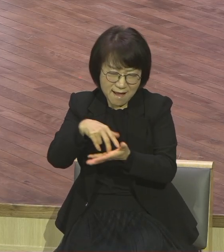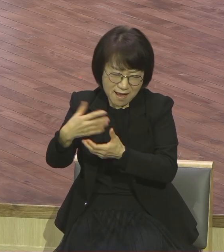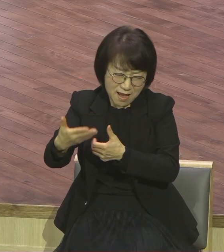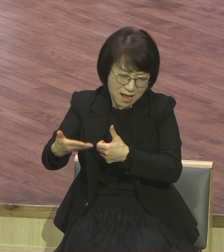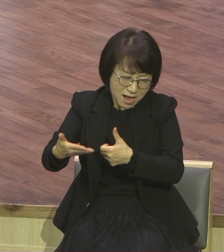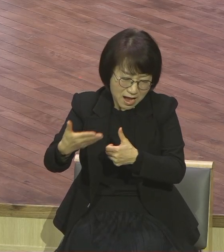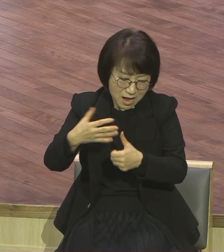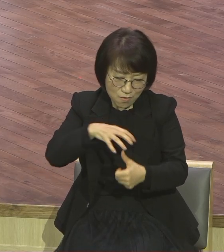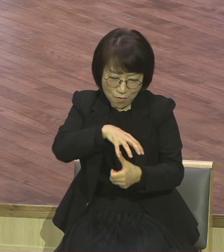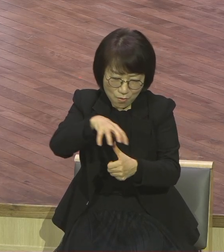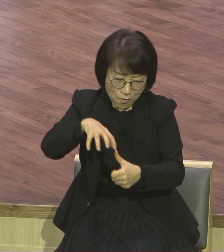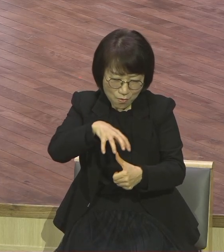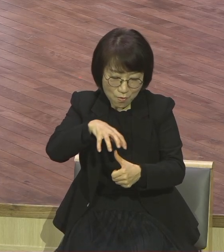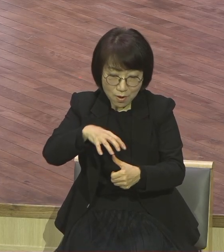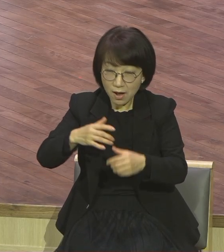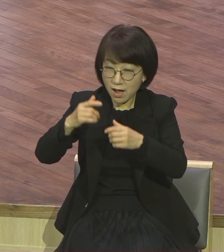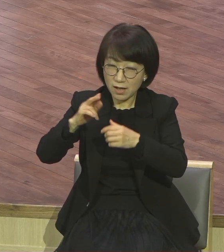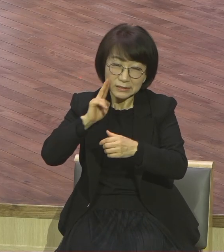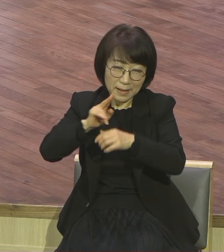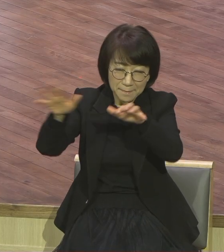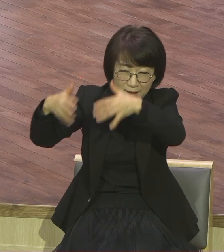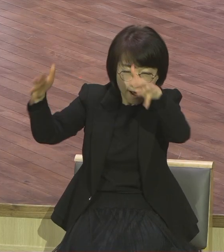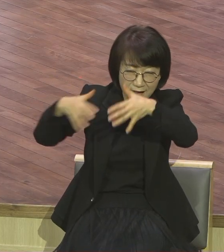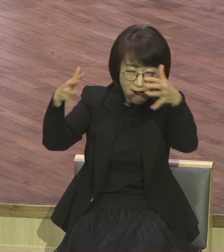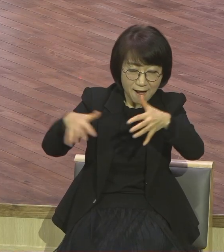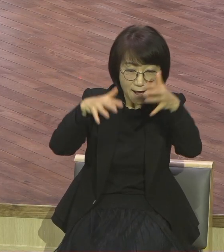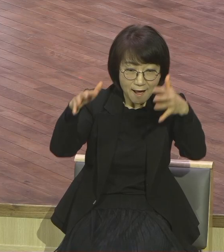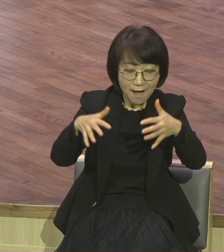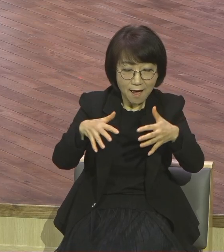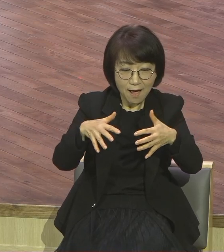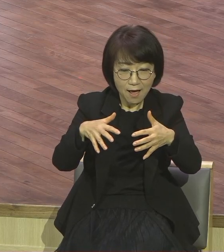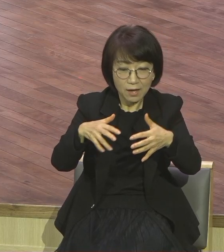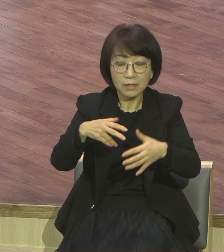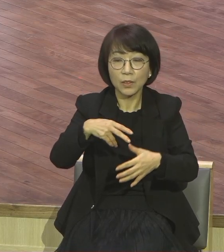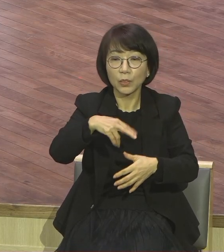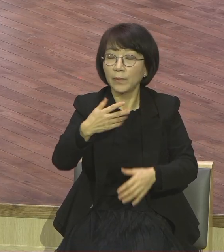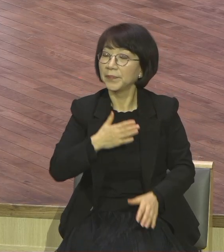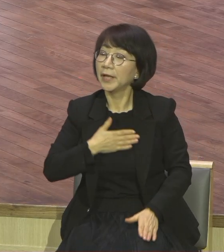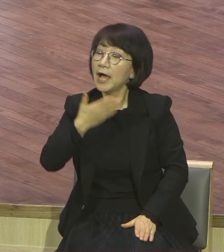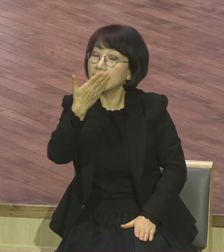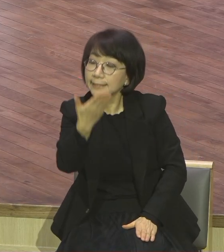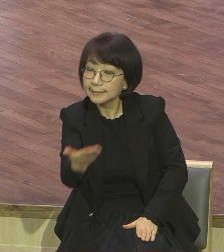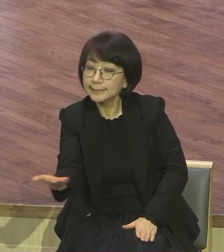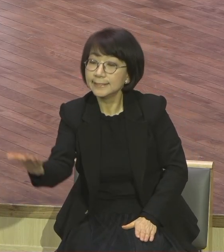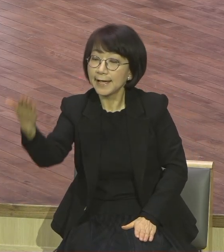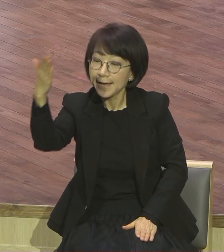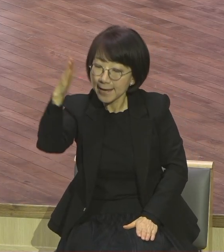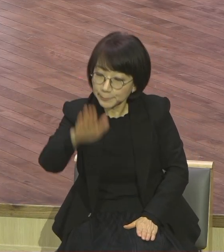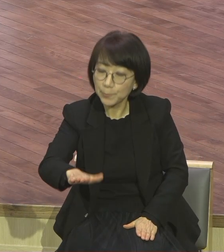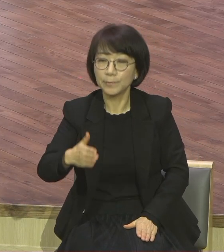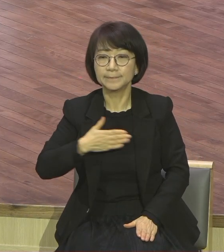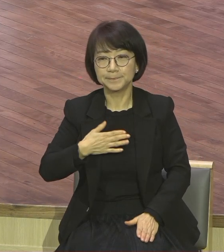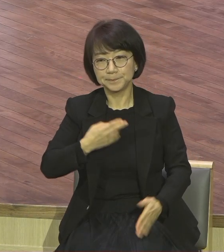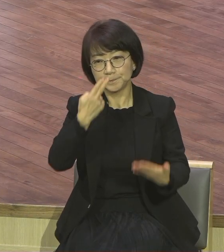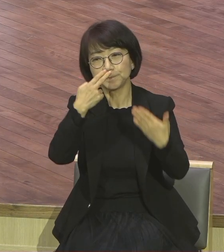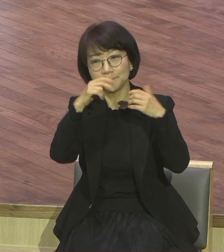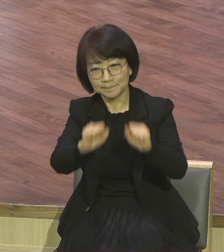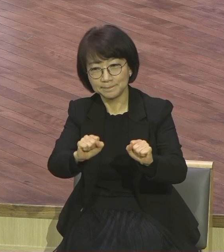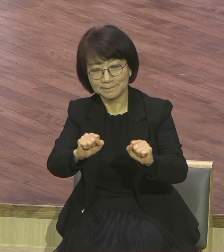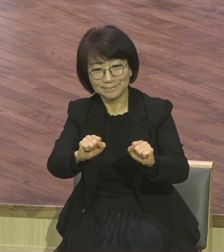섬 풍랑이 불어와도, 말하세요. 그래도 나는 살아있다고. 이